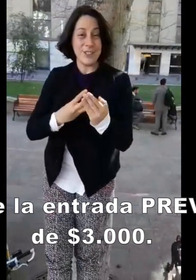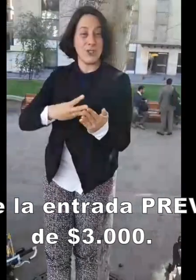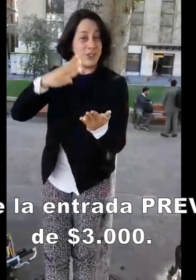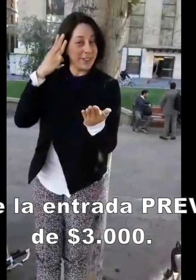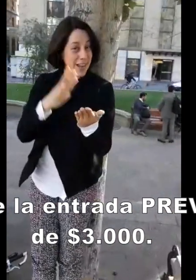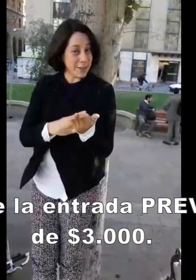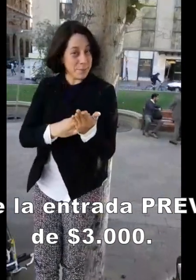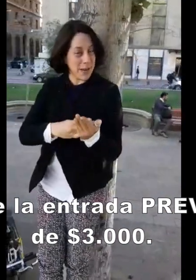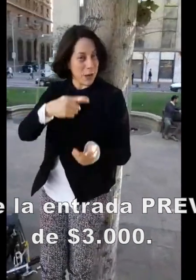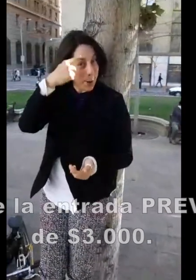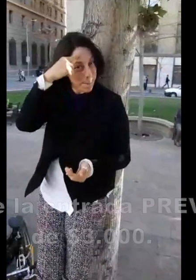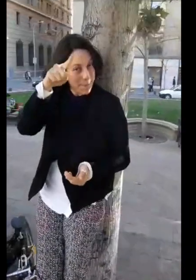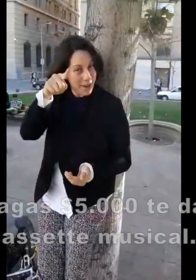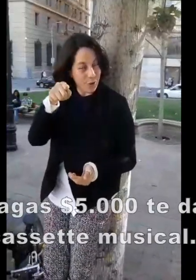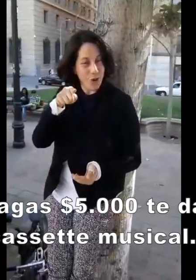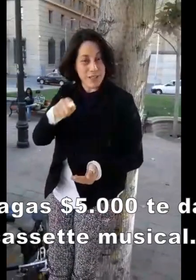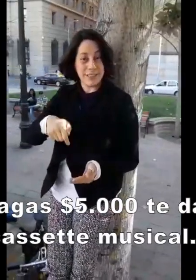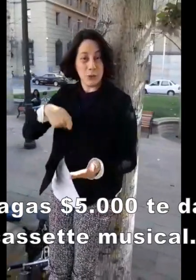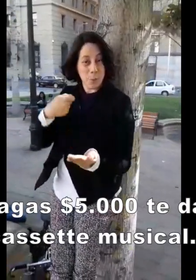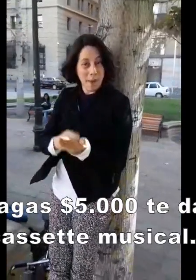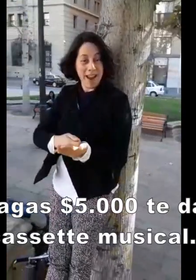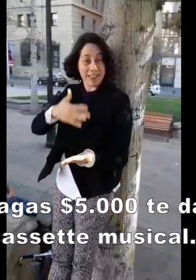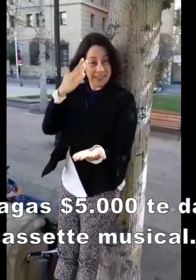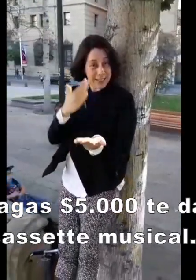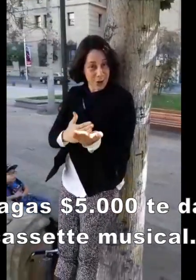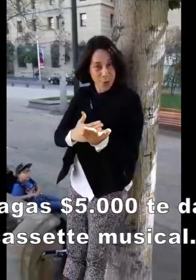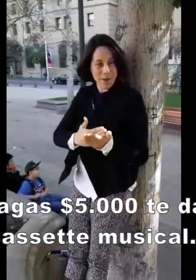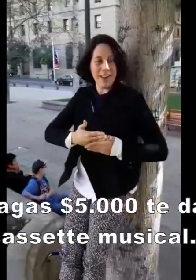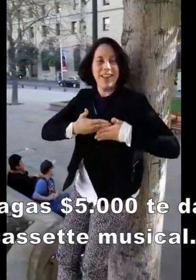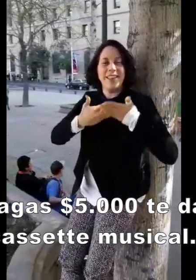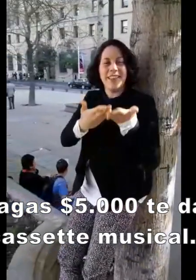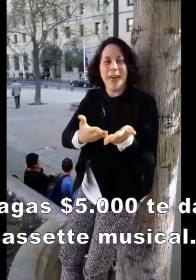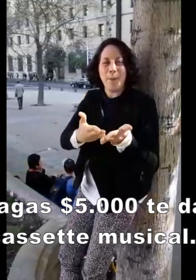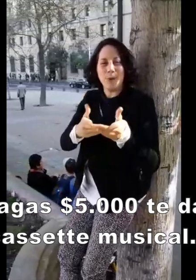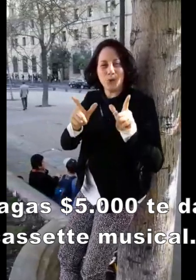es de 3.000 pesos, pero si pagas 5.000 te damos un cassette musical.